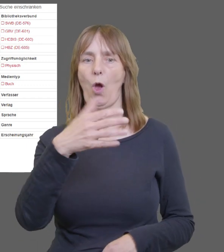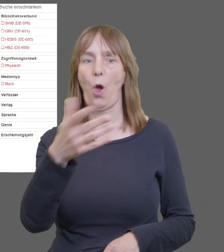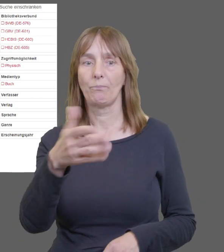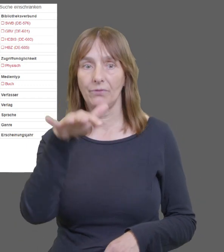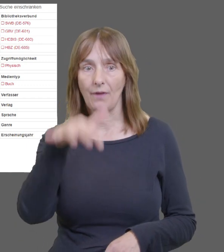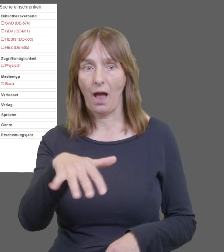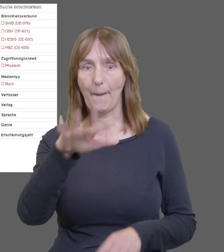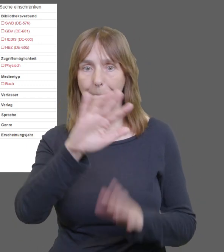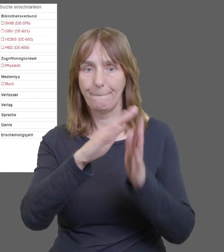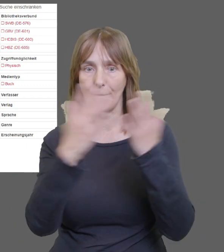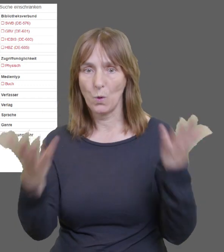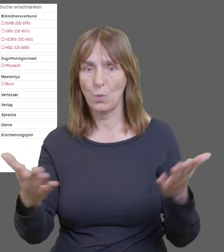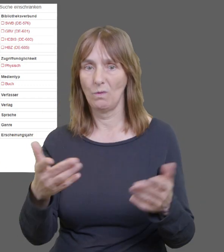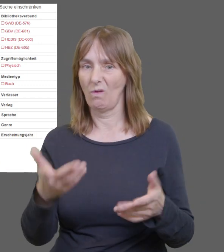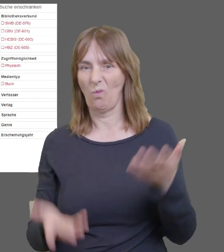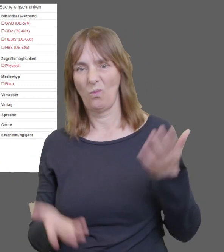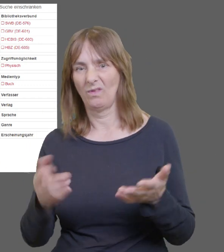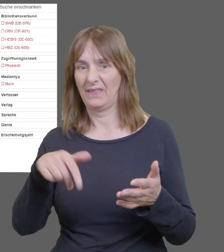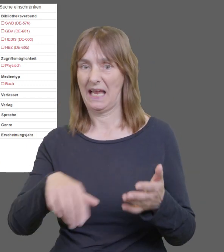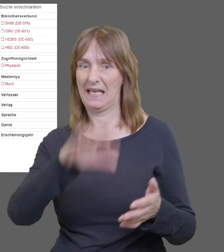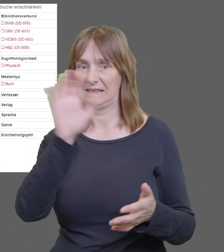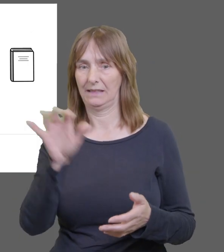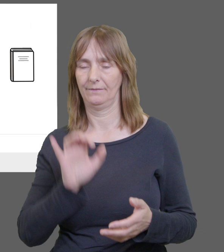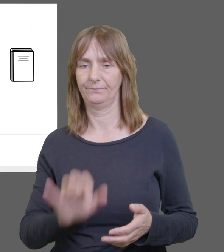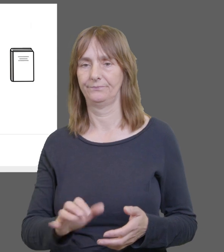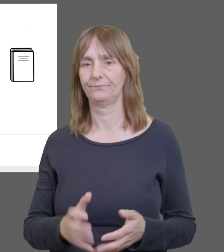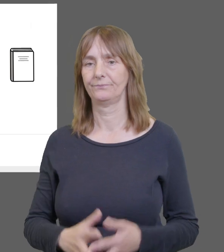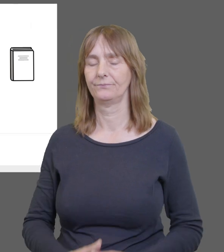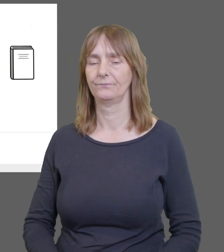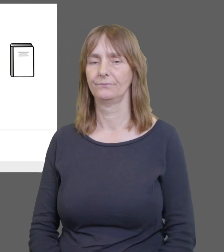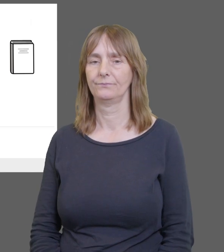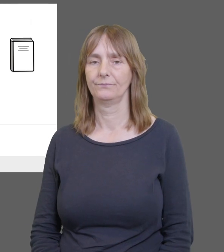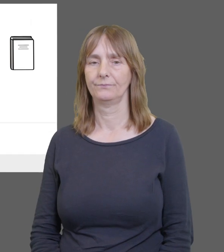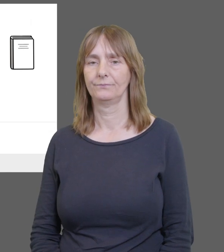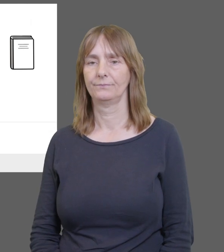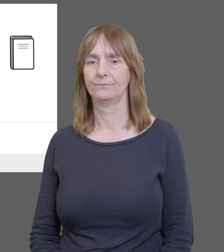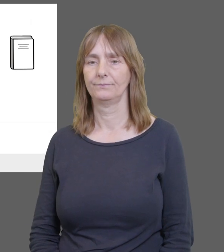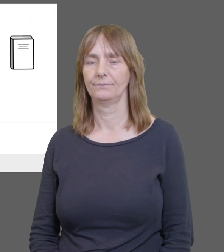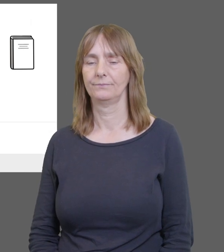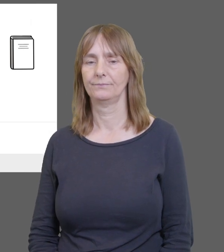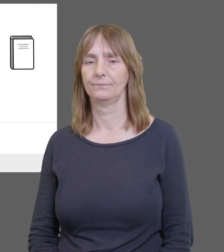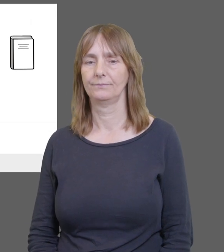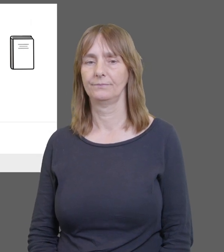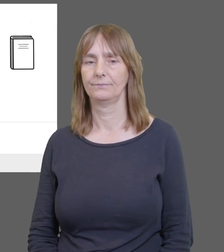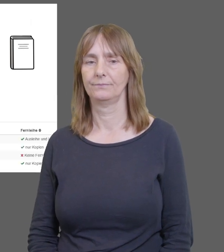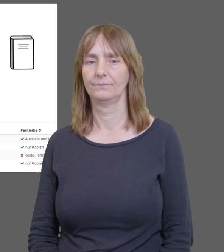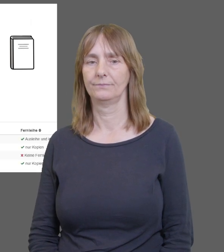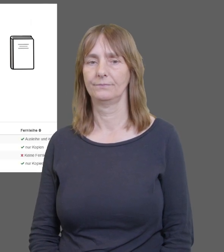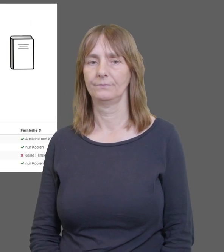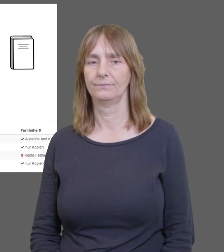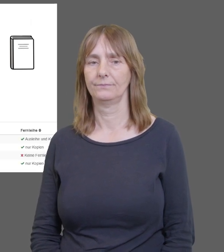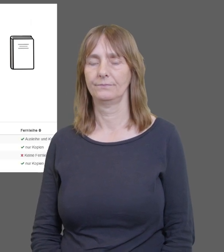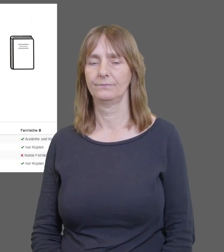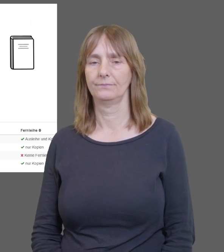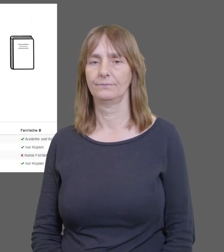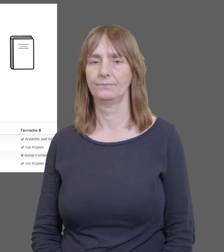-Verbund aus. Dort wird nämlich der Bestand der Slug Dresden und anderer Dresdner Bibliotheken angezeigt. Somit können Sie